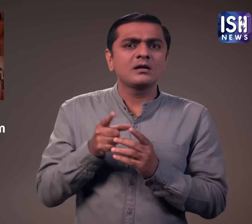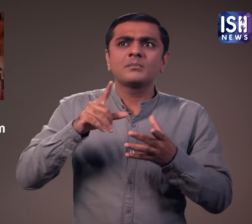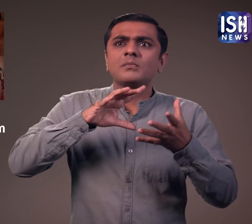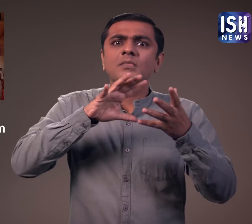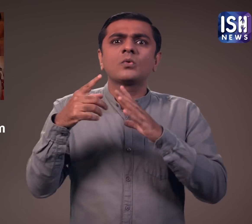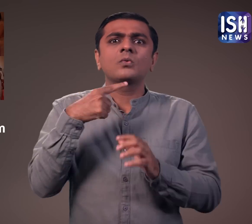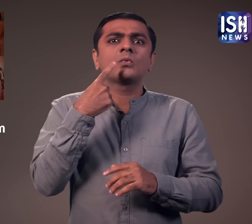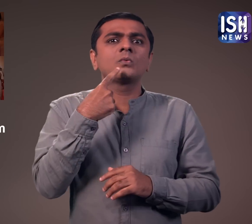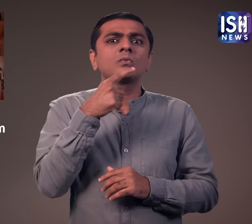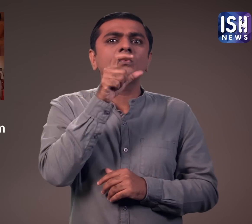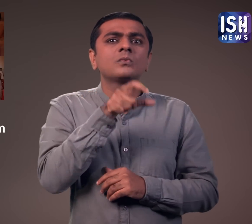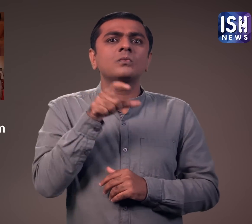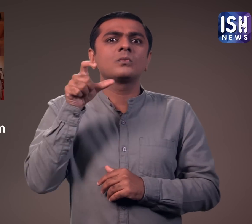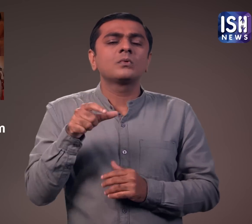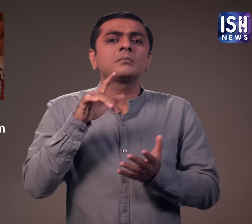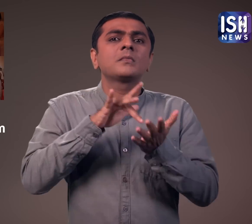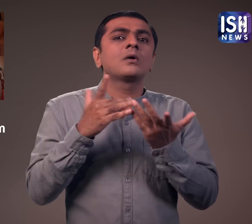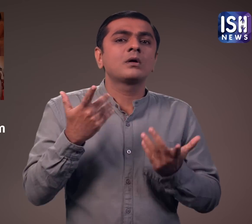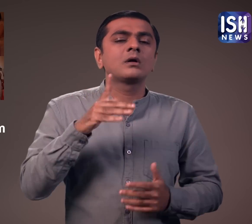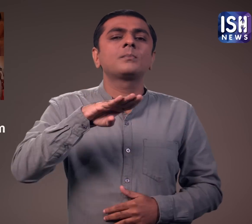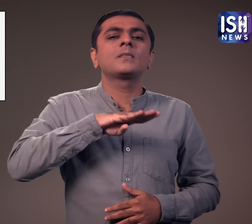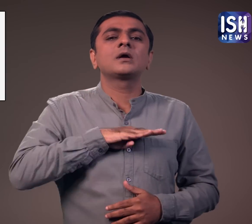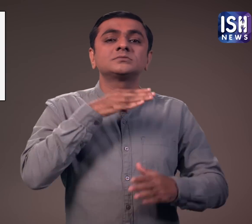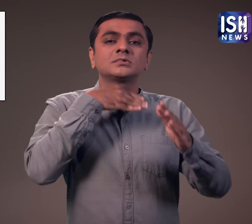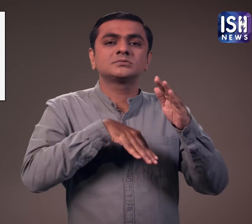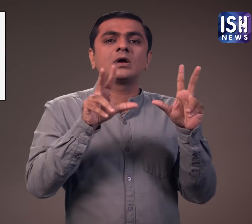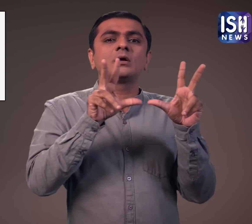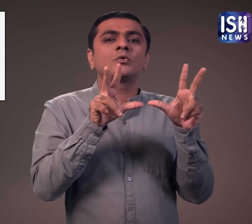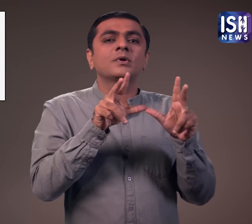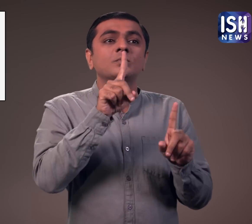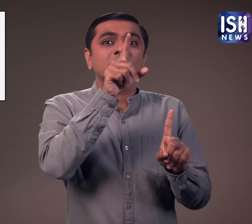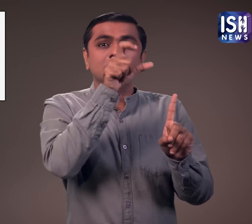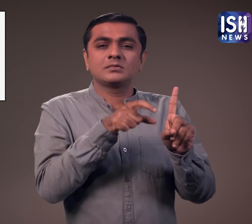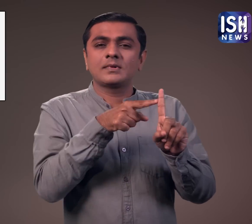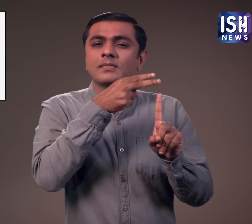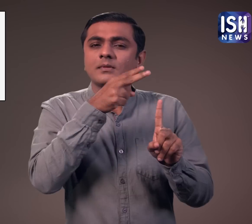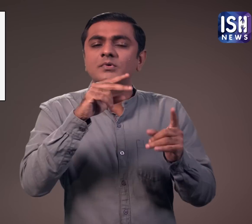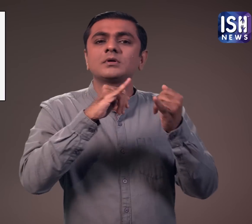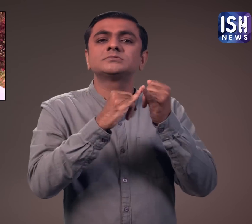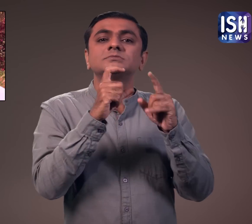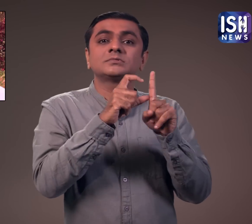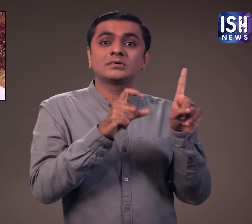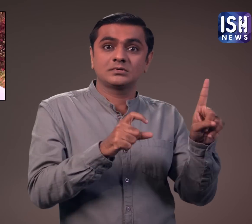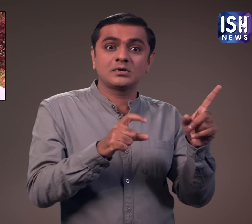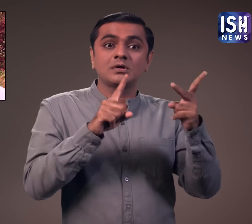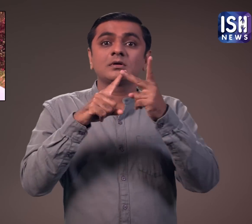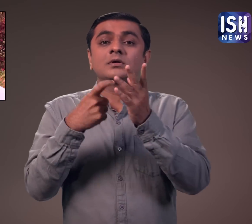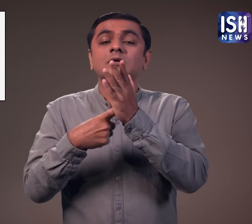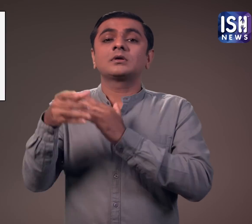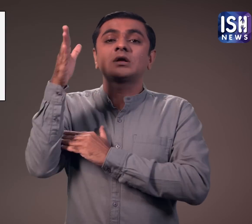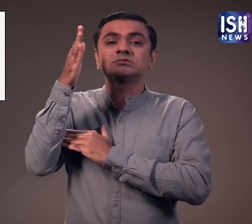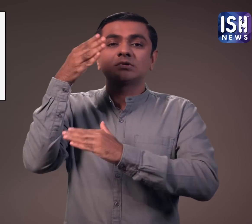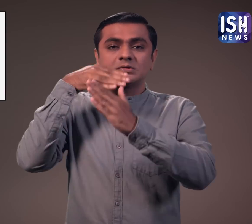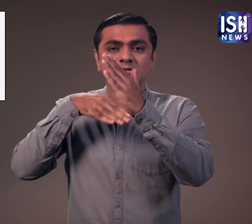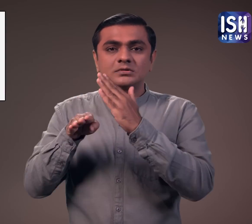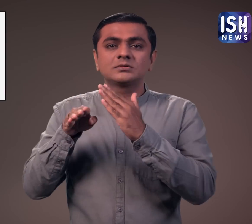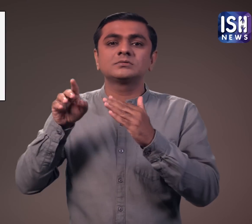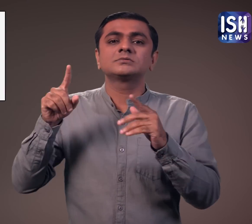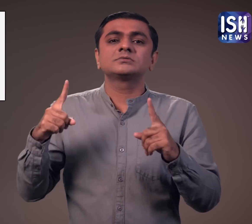प्रतीक को औरंगाबाद महराष्टा के सुनील देवरे और जैपुर राजस्थान के लक्षमन व्यास ने बनाया था।